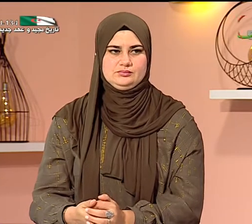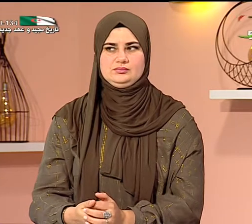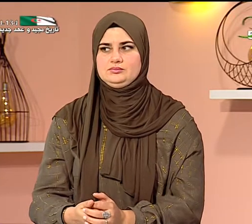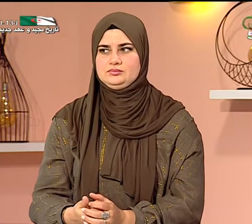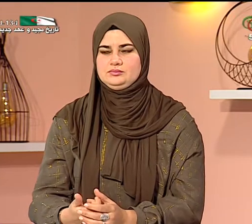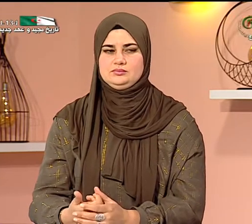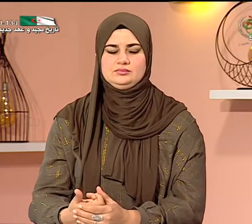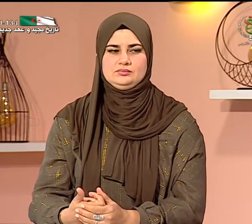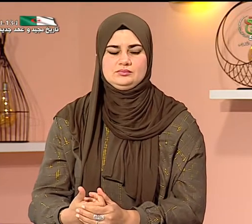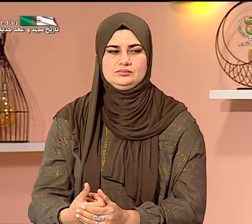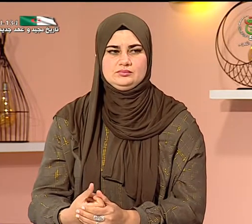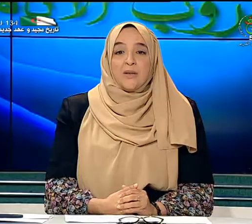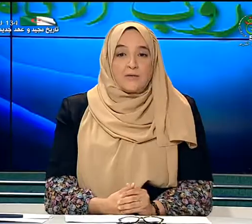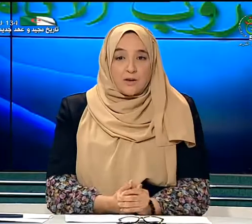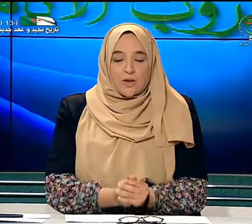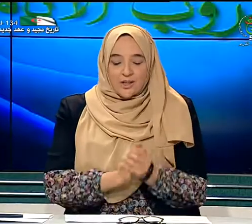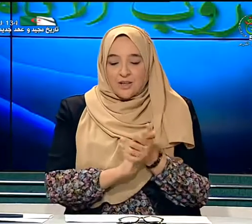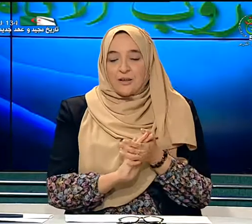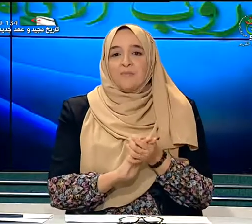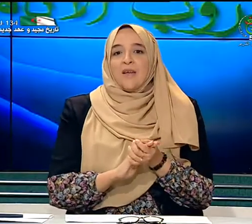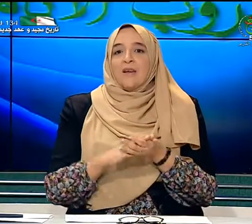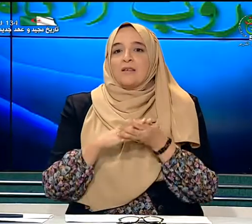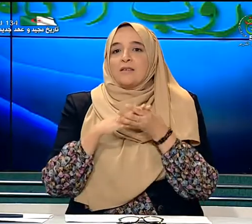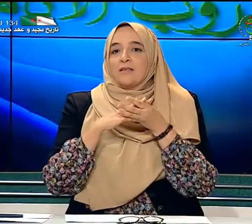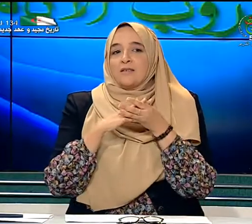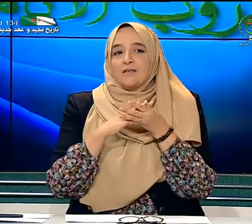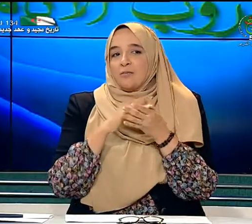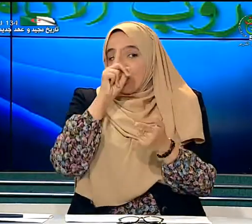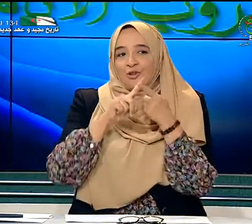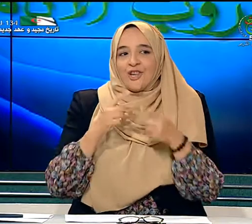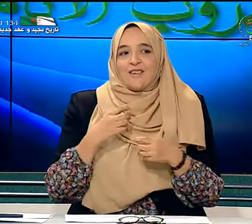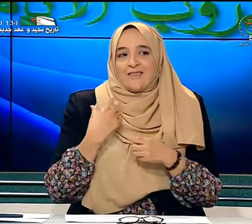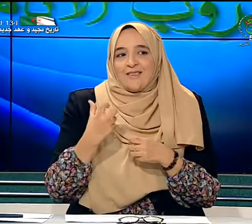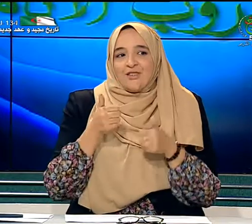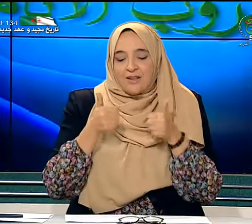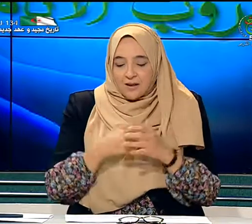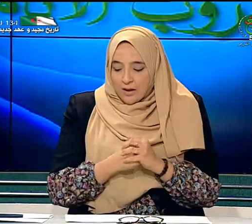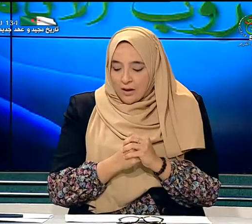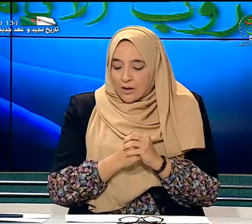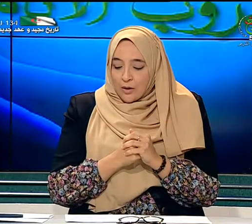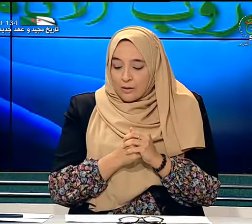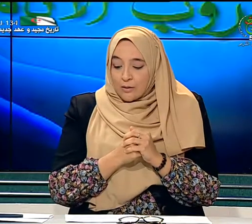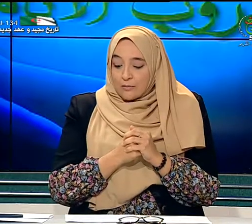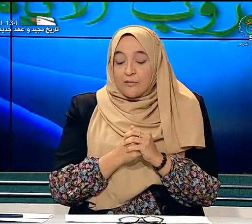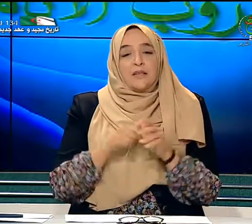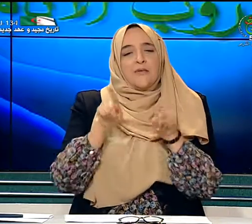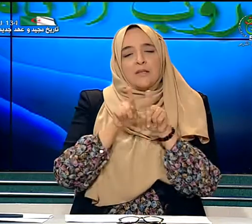لتقديمها إلى ولاياتهم بنفس اللغة الإشارية موضوع شيق جدا نفس